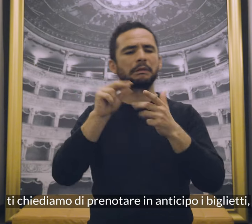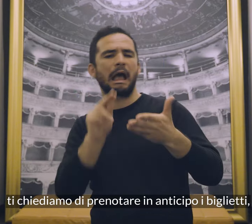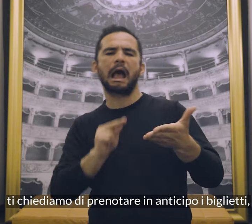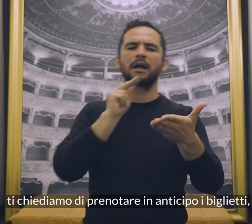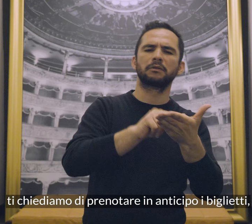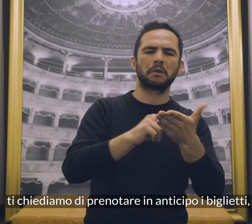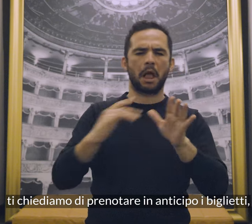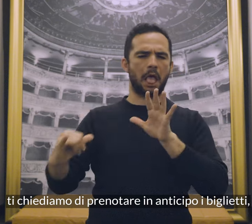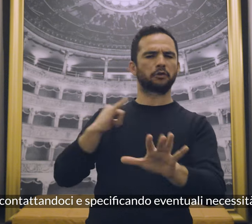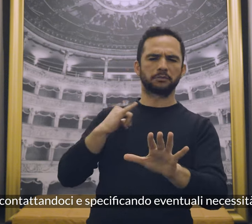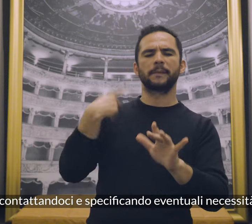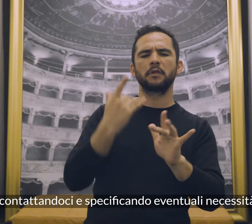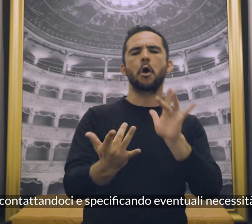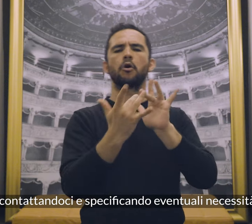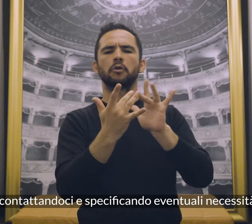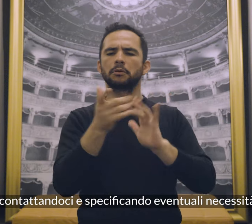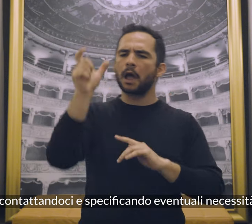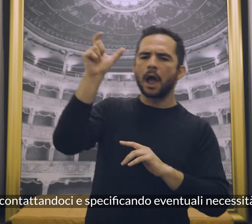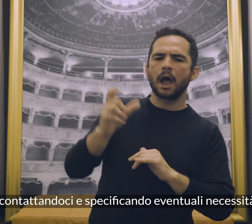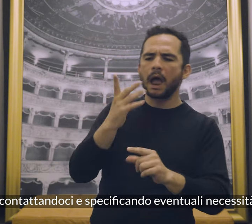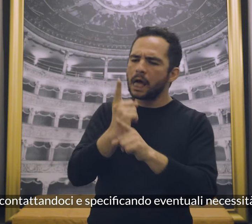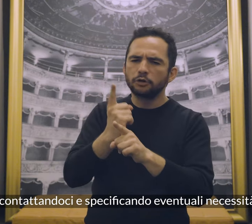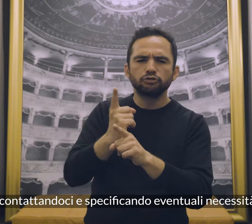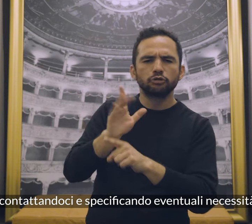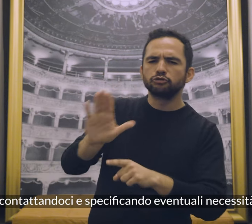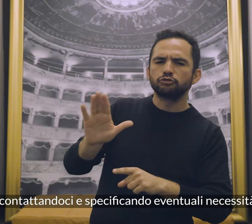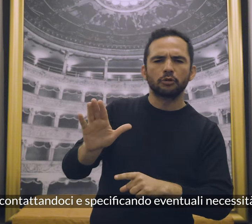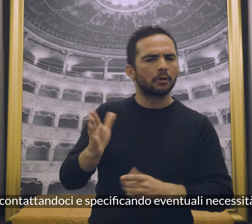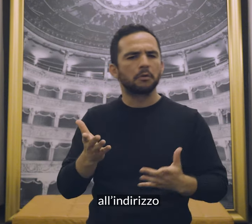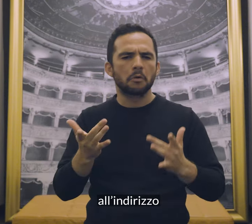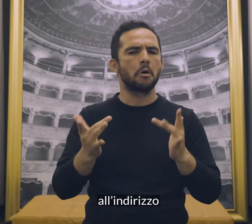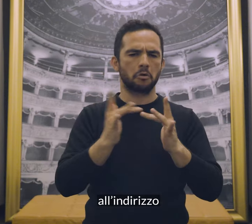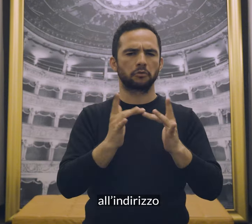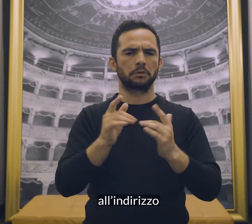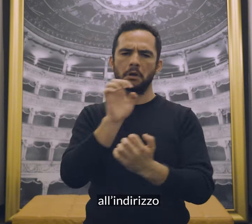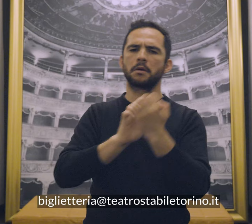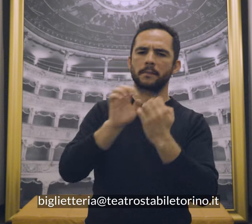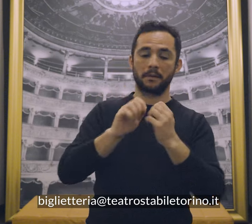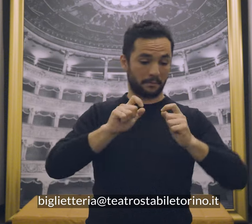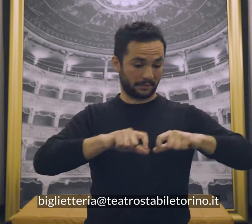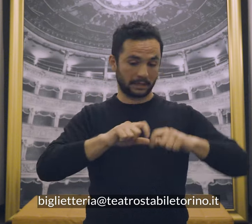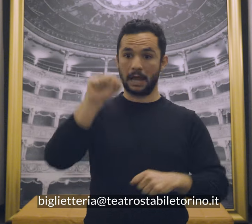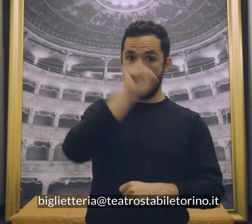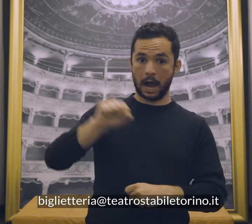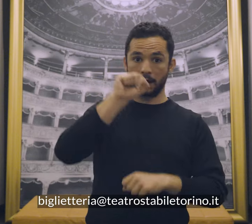anticipo i biglietti contattandoci e specificando eventuali necessità all'indirizzo biglietteria